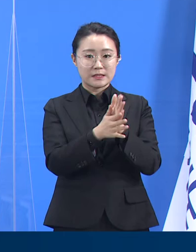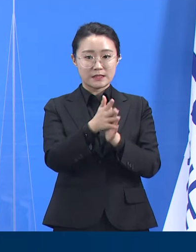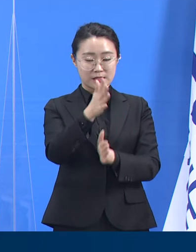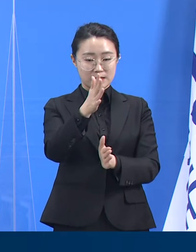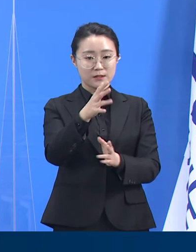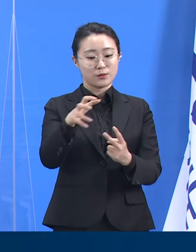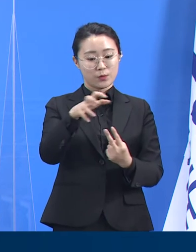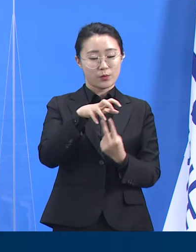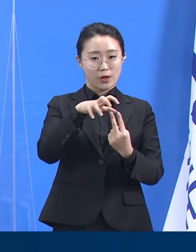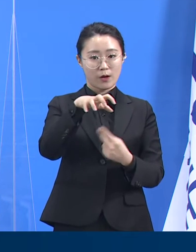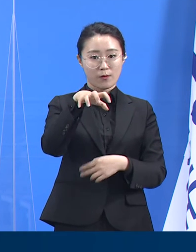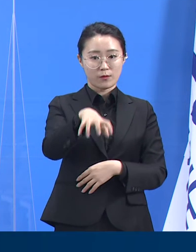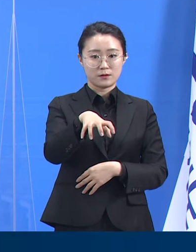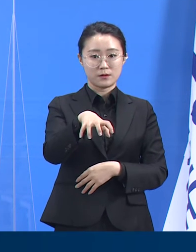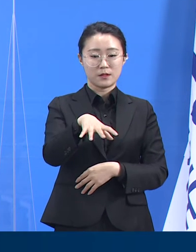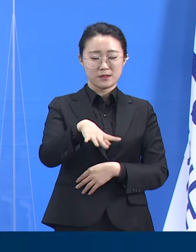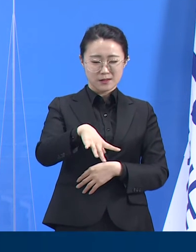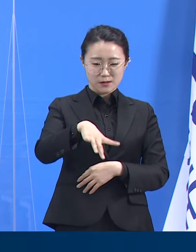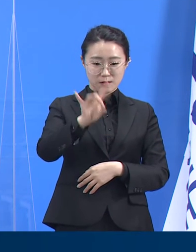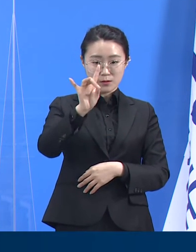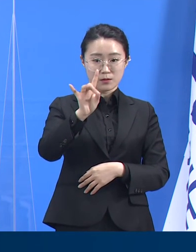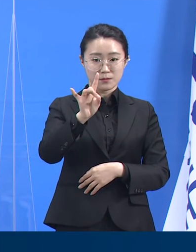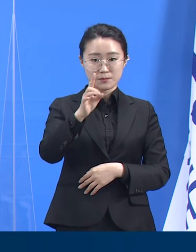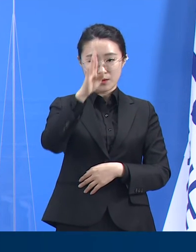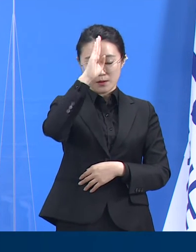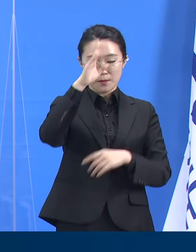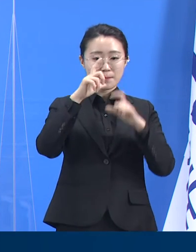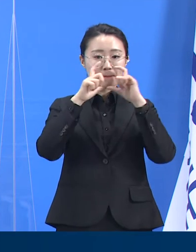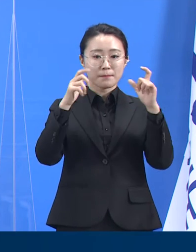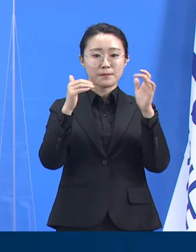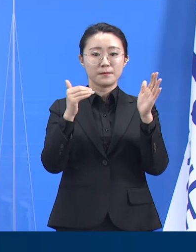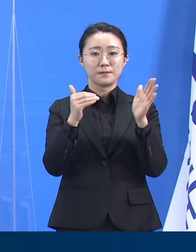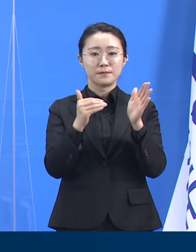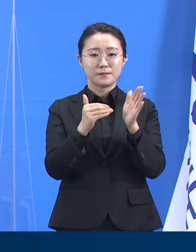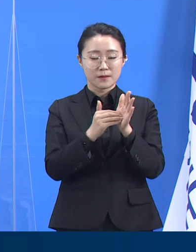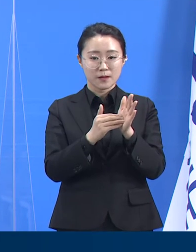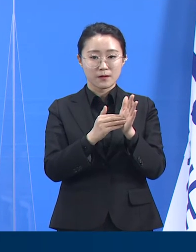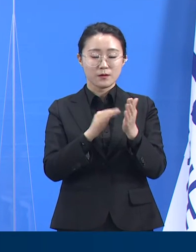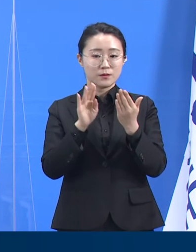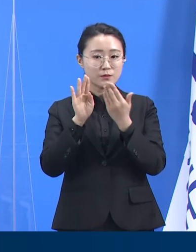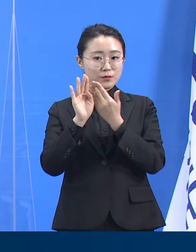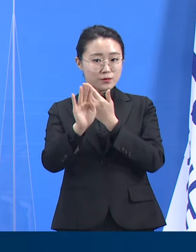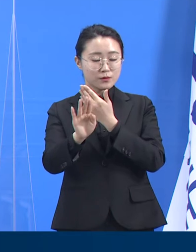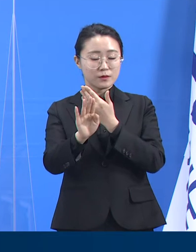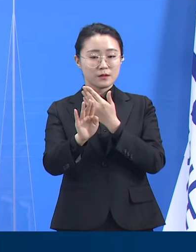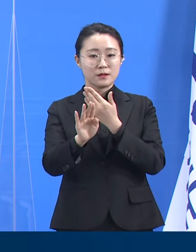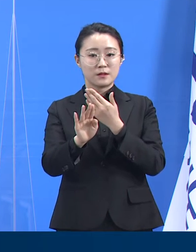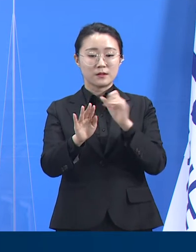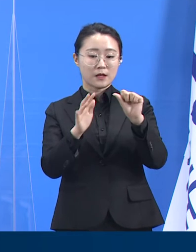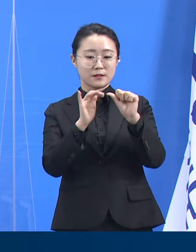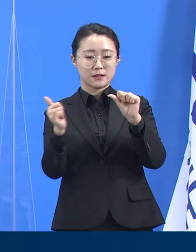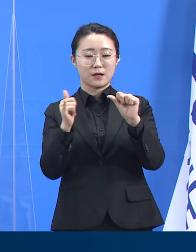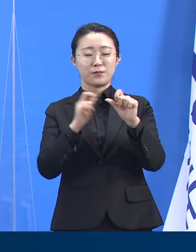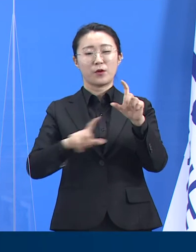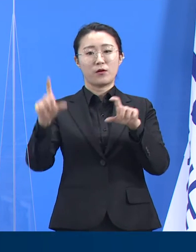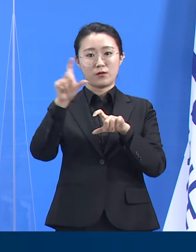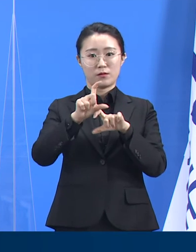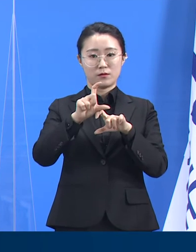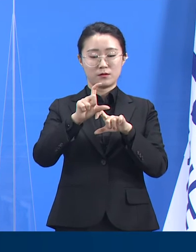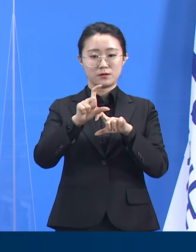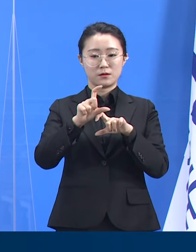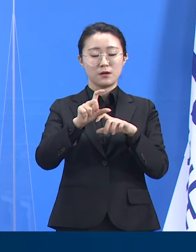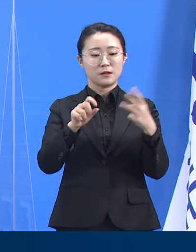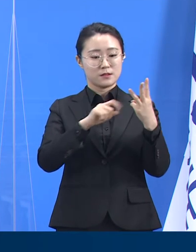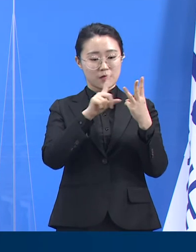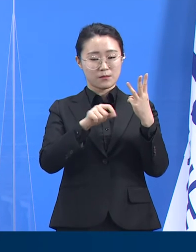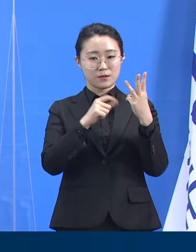최초 확진자가 발생한 이후 15일까지 5명이 추가 양성 판정을 받으면서 16일 0시 기준